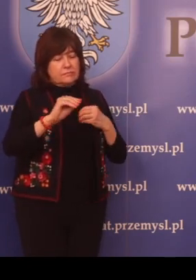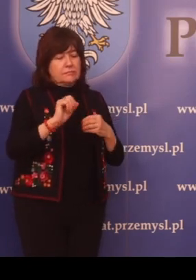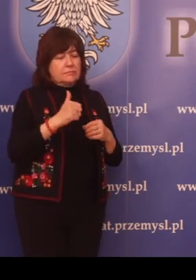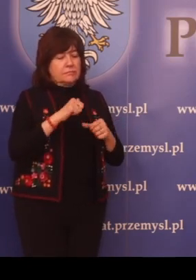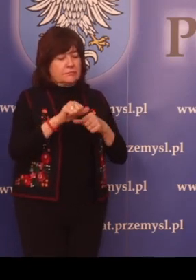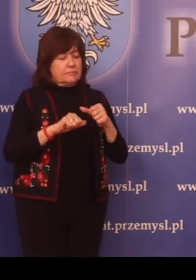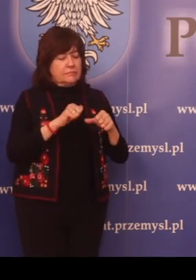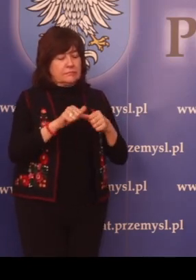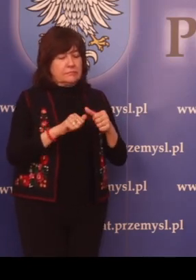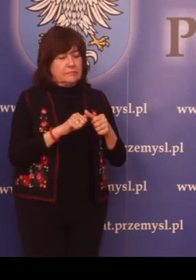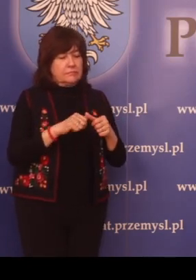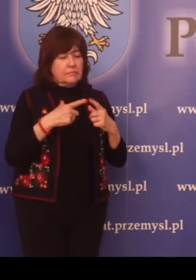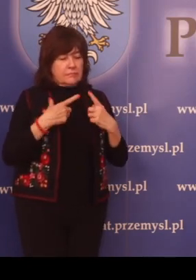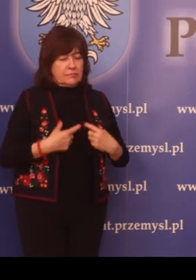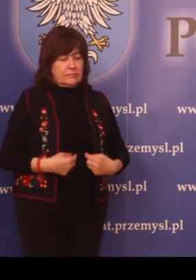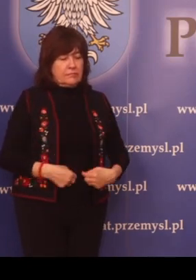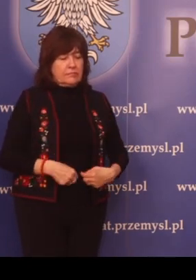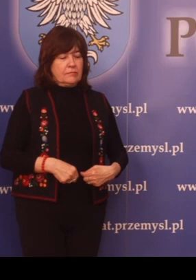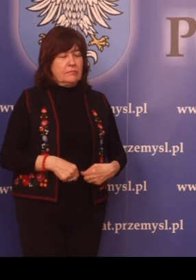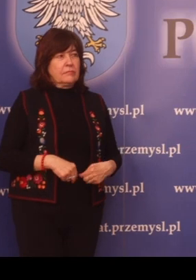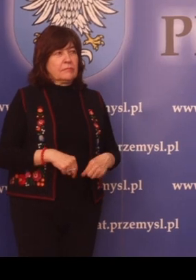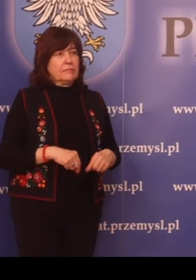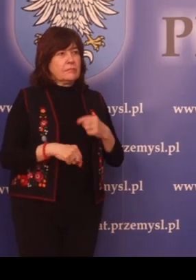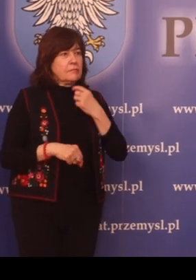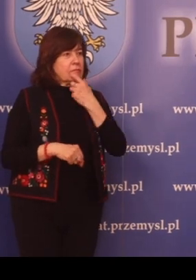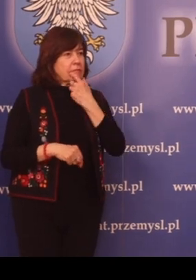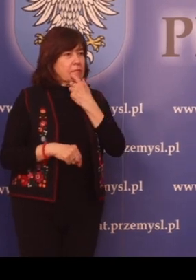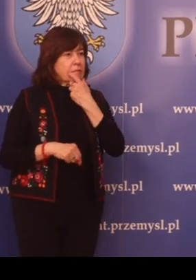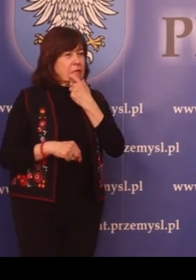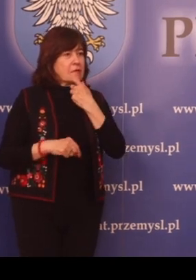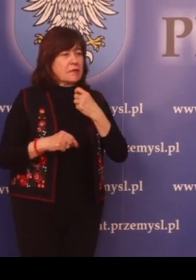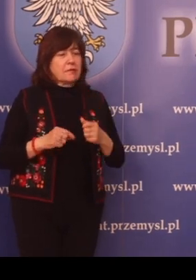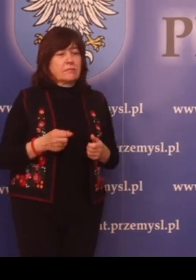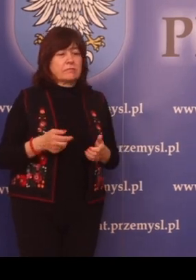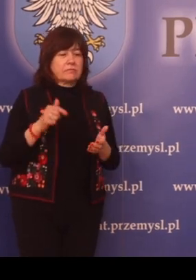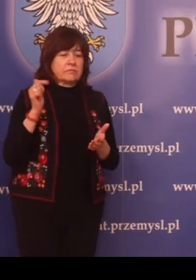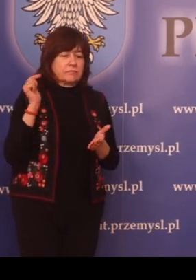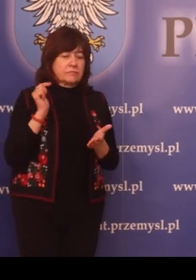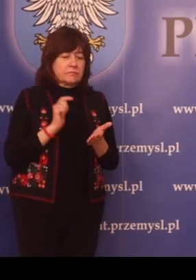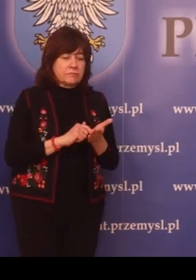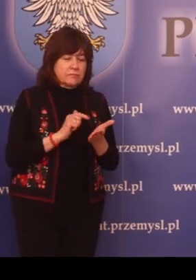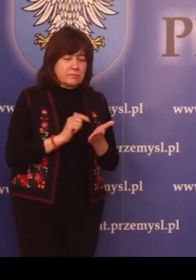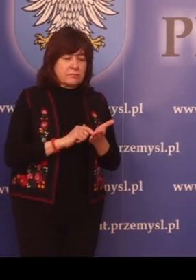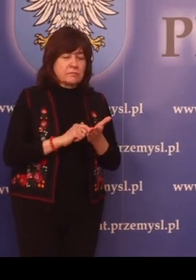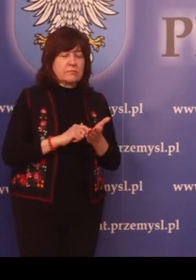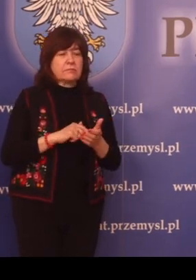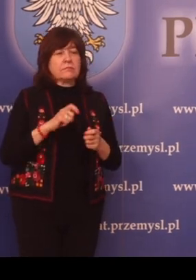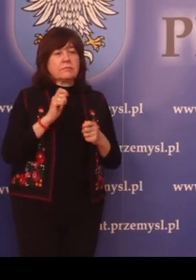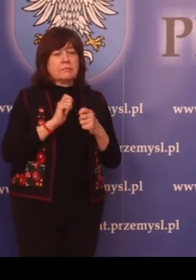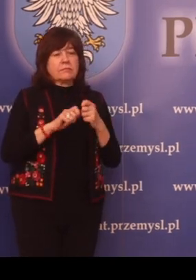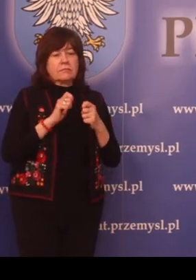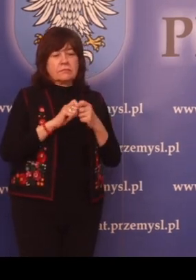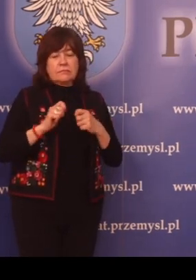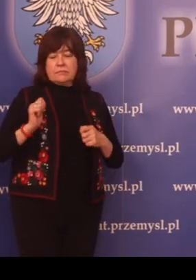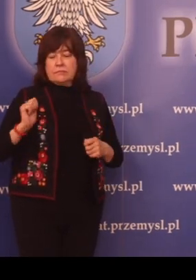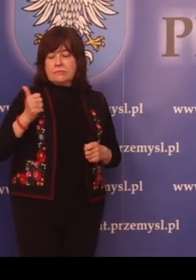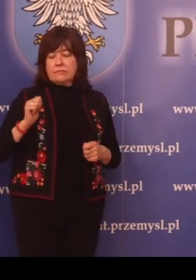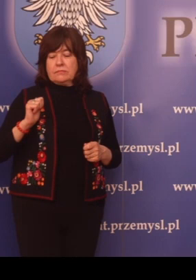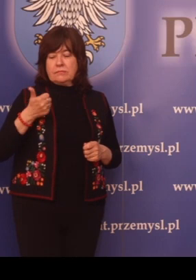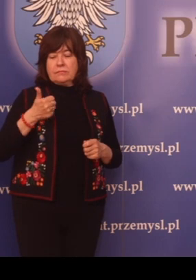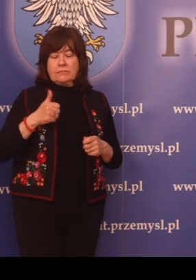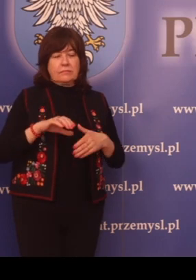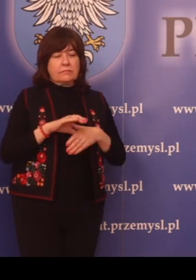jeden rok. Osoba podlegająca sprawdzeniu kwalifikacji w trybie artykułu 49